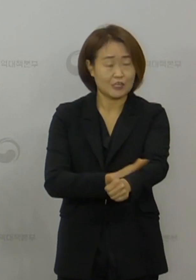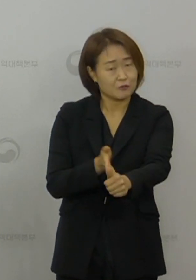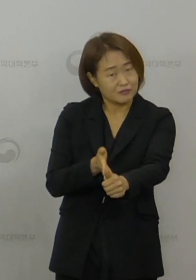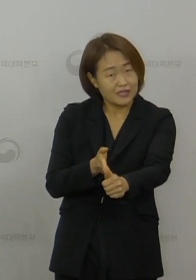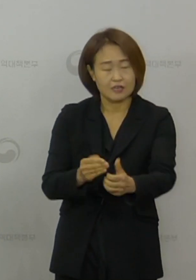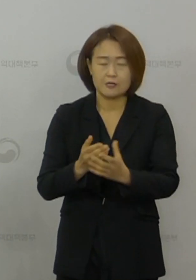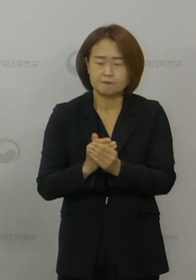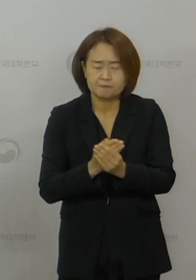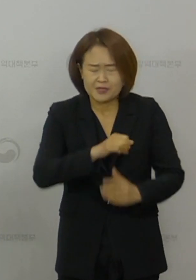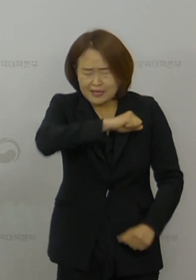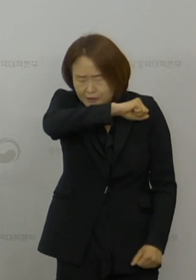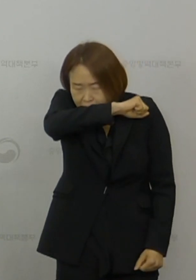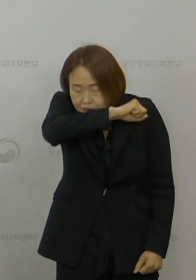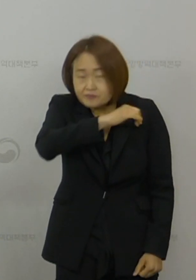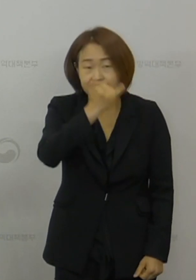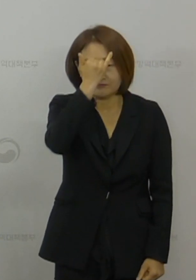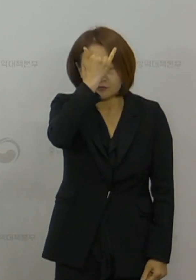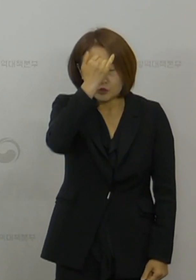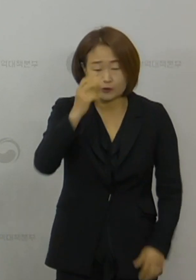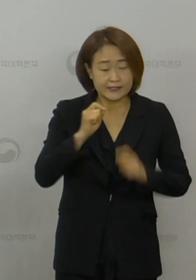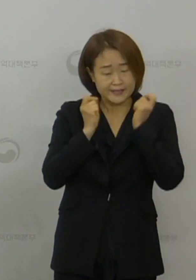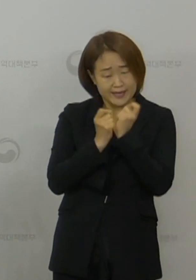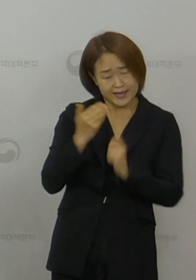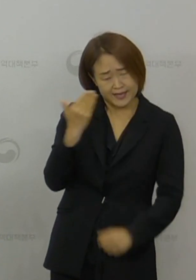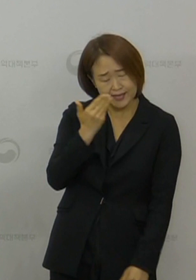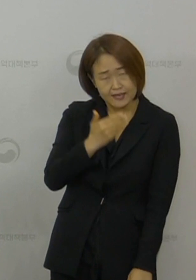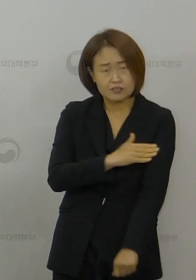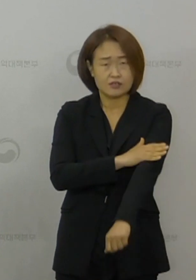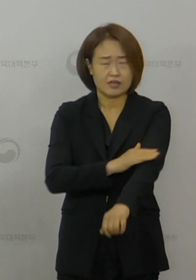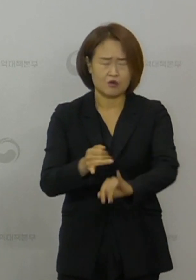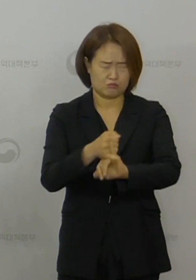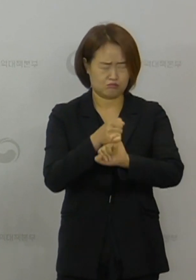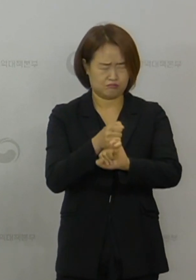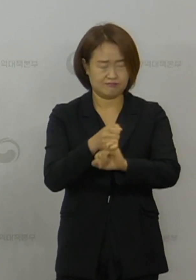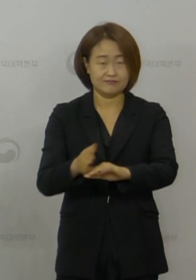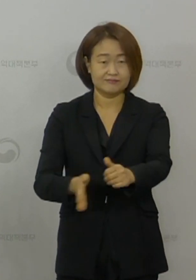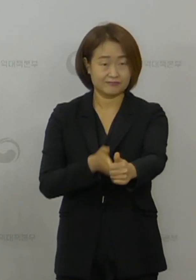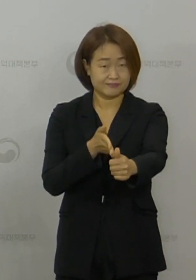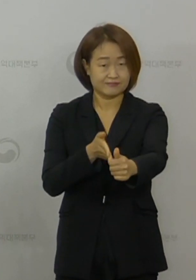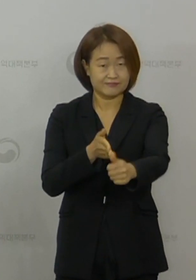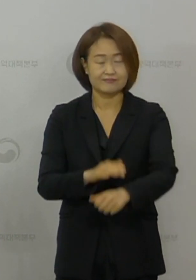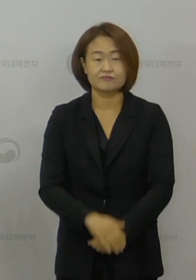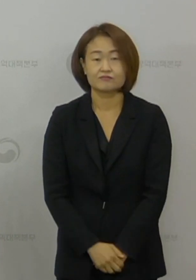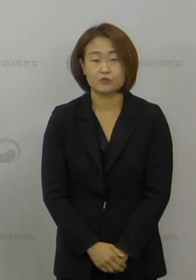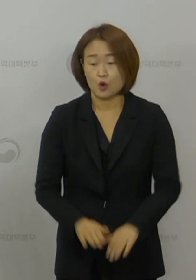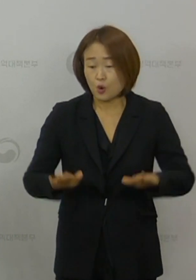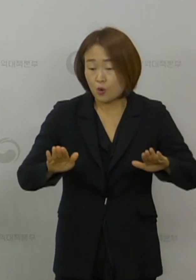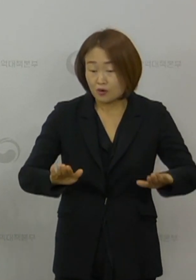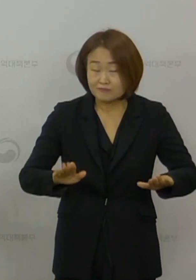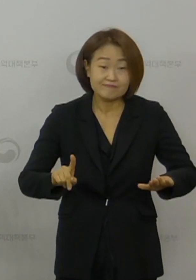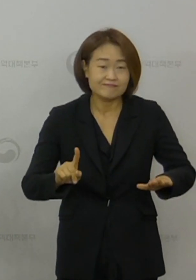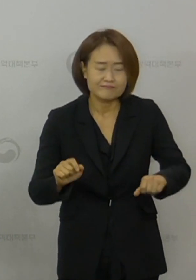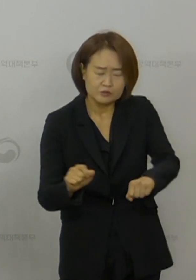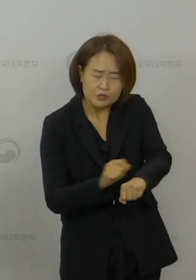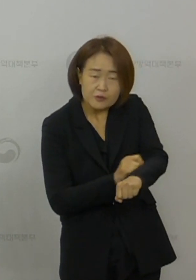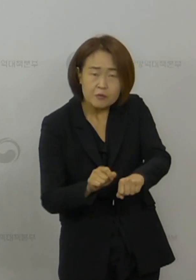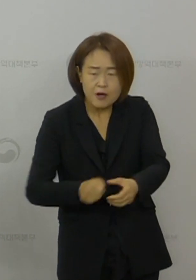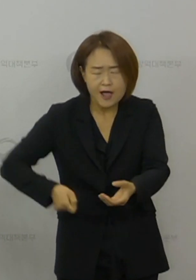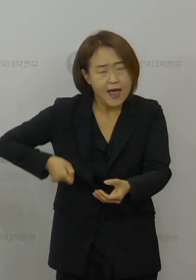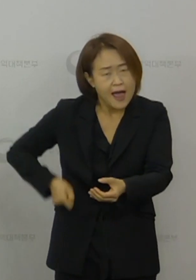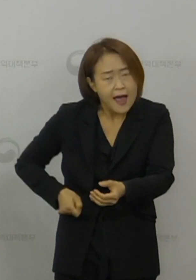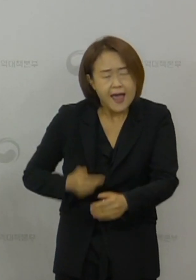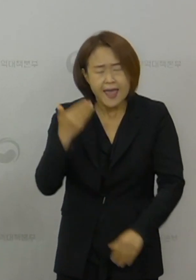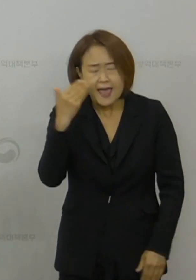씻기, 기침 예절 등 개인 위생 수칙을 꼭 지켜주시기 바랍니다. 오늘은 특별히 소독 등